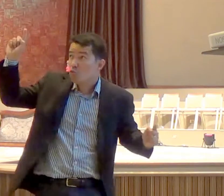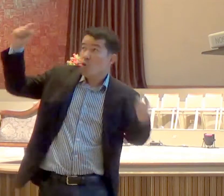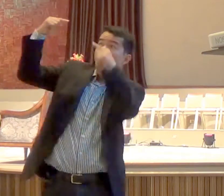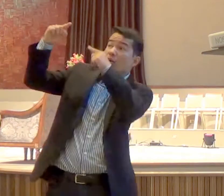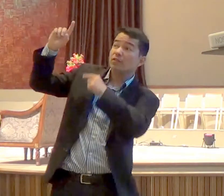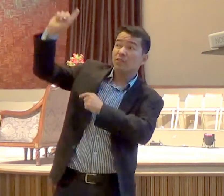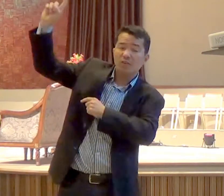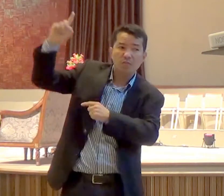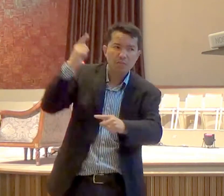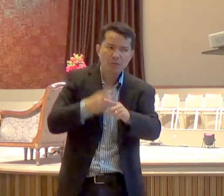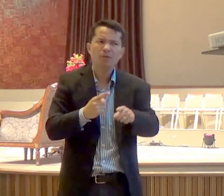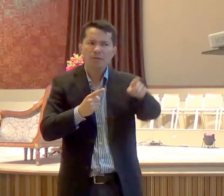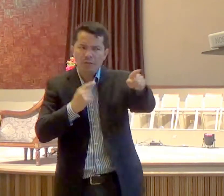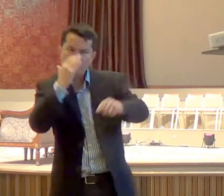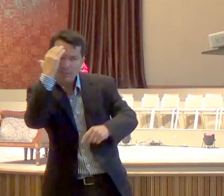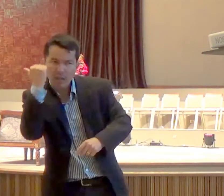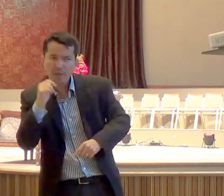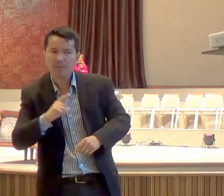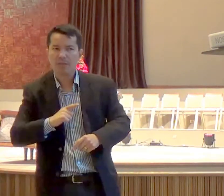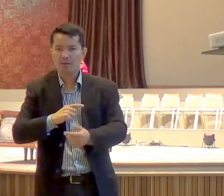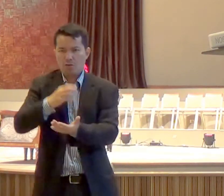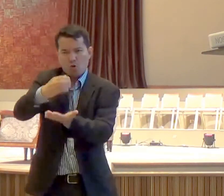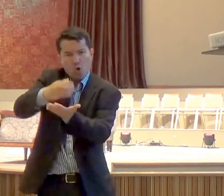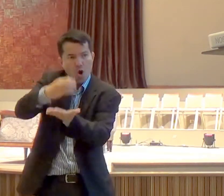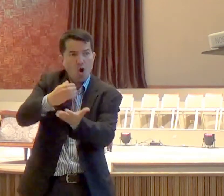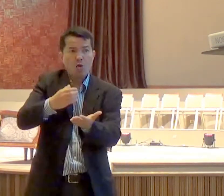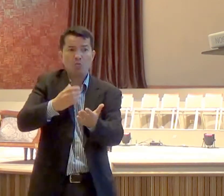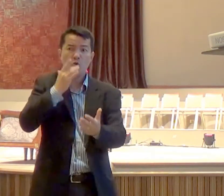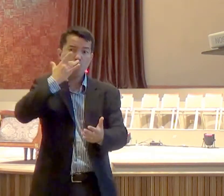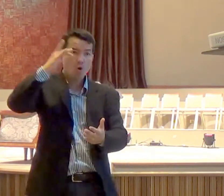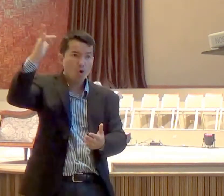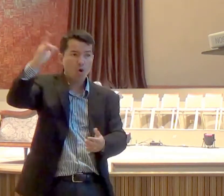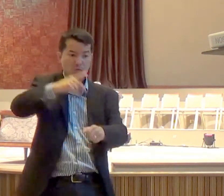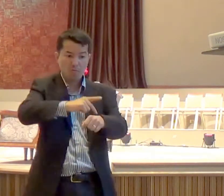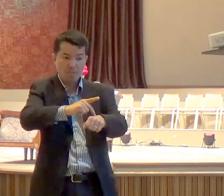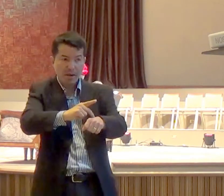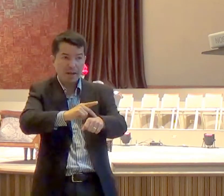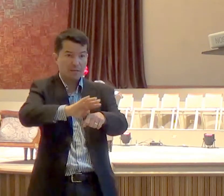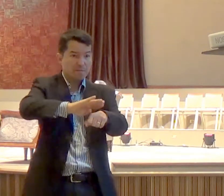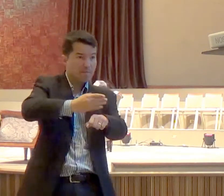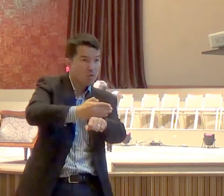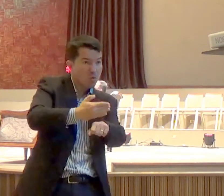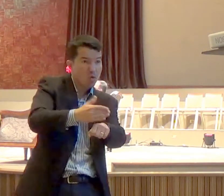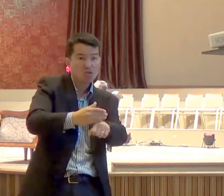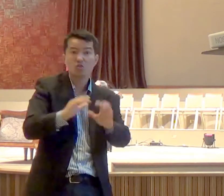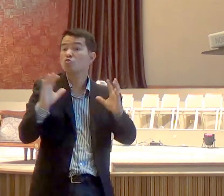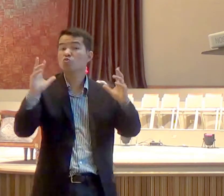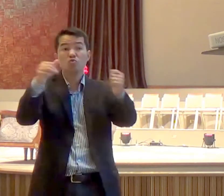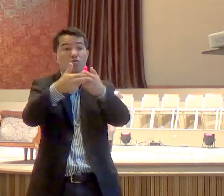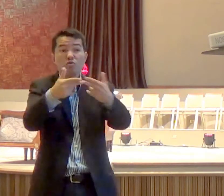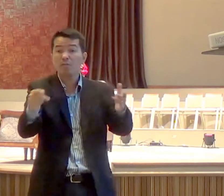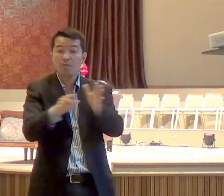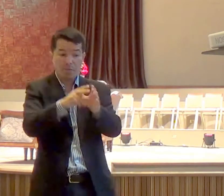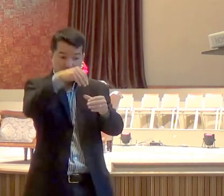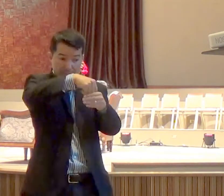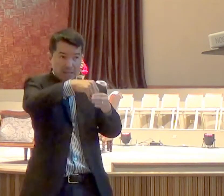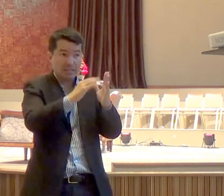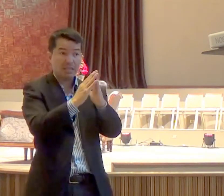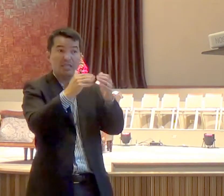foram trazidos, os utensílios, da casa dele, perante ti, e tu, e os teus grandes, e as tuas